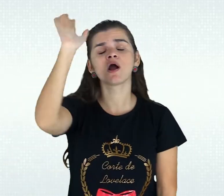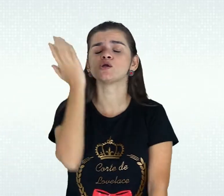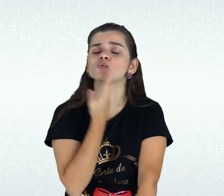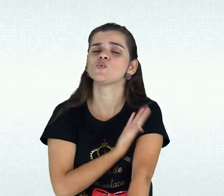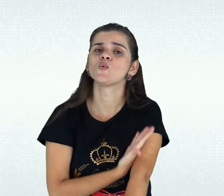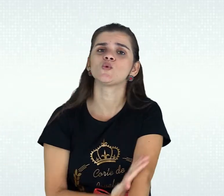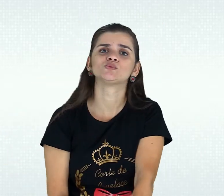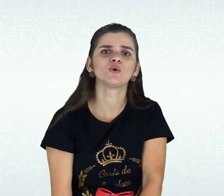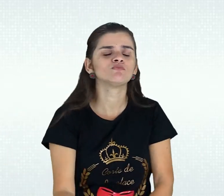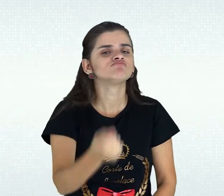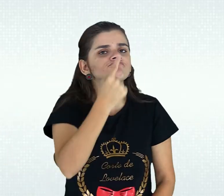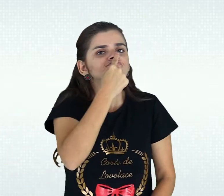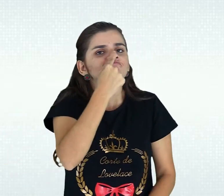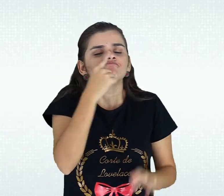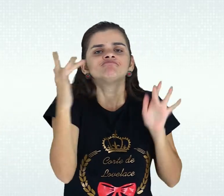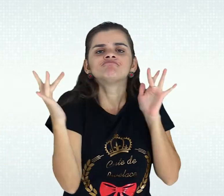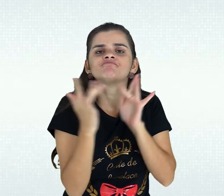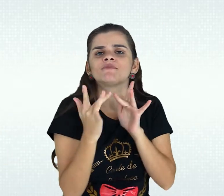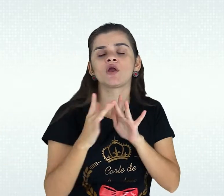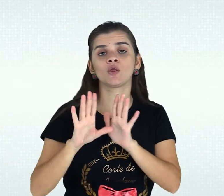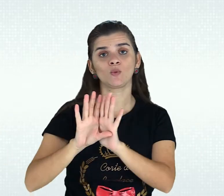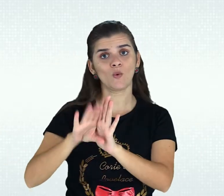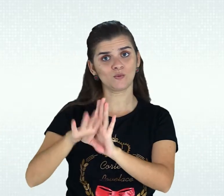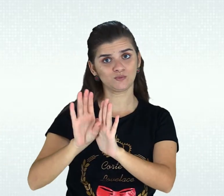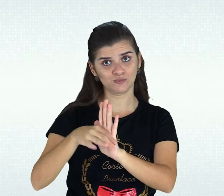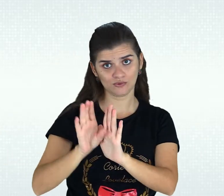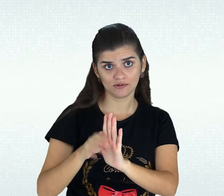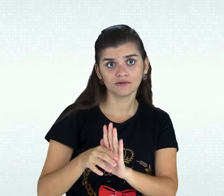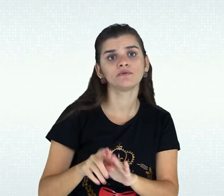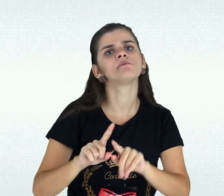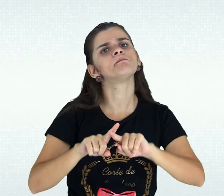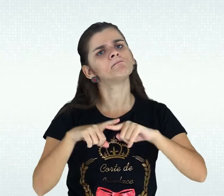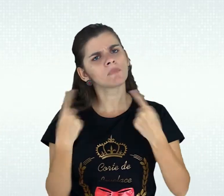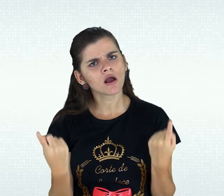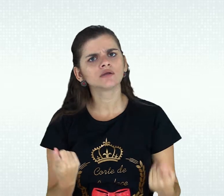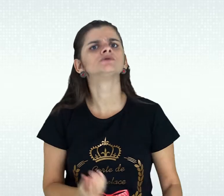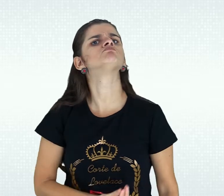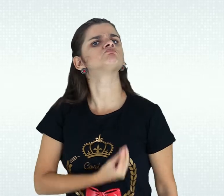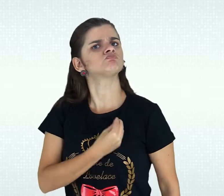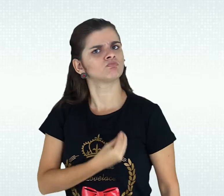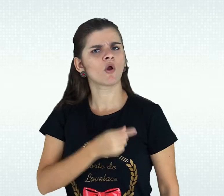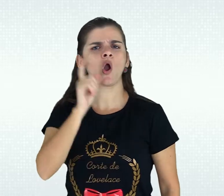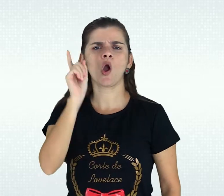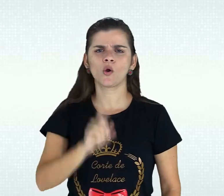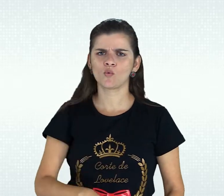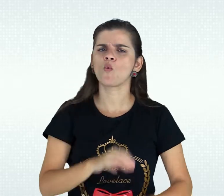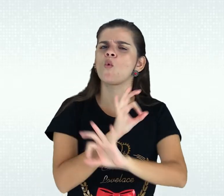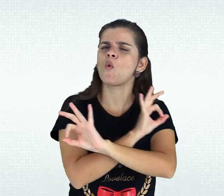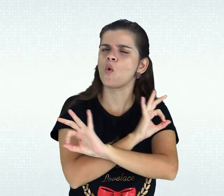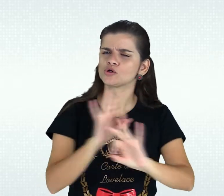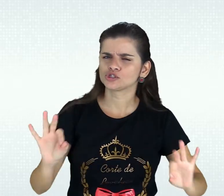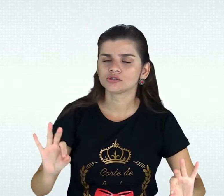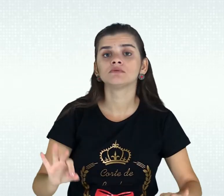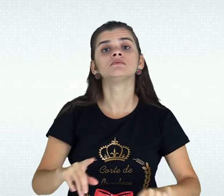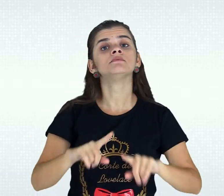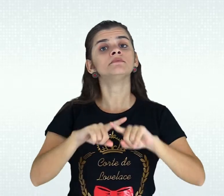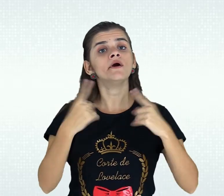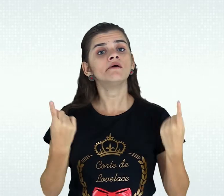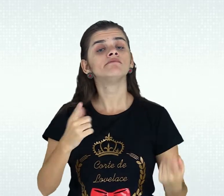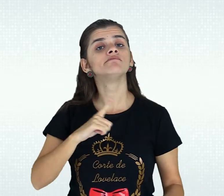necessita de tempo para se apropriar melhor de conteúdos. As tutorias realizadas presencialmente foram ótimas,